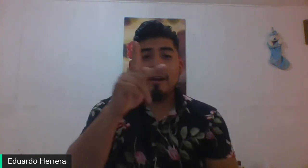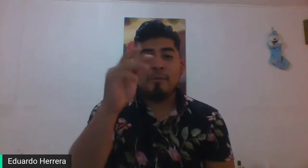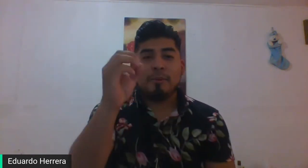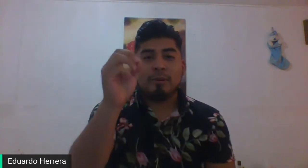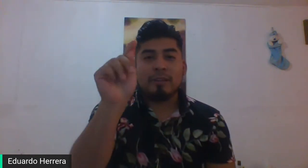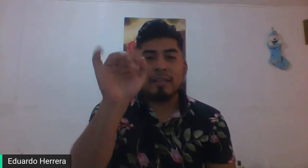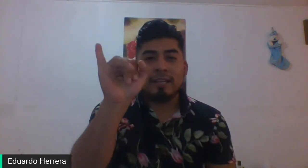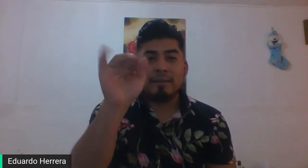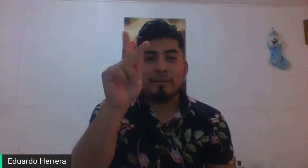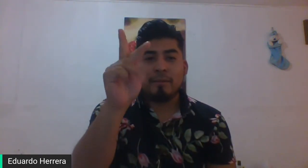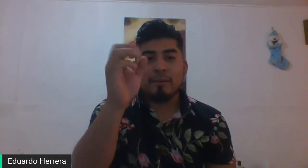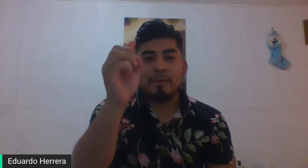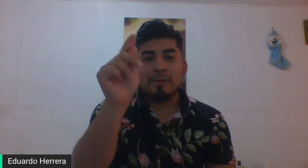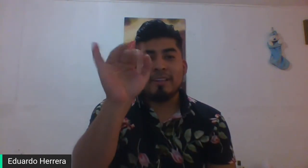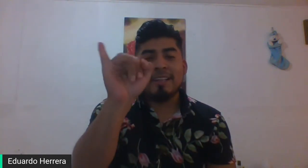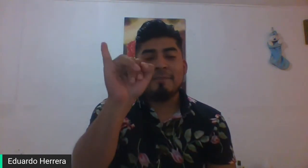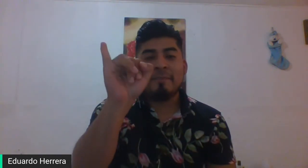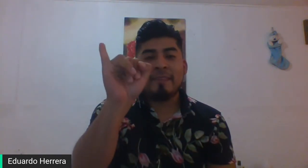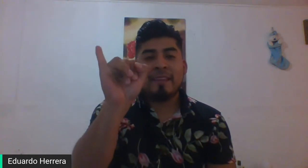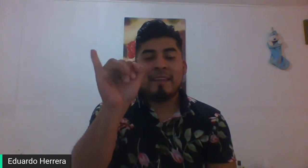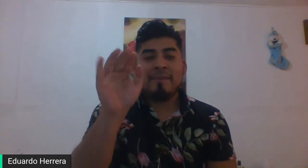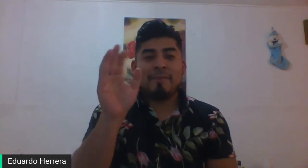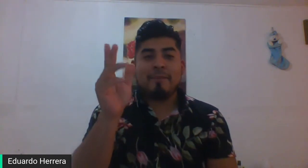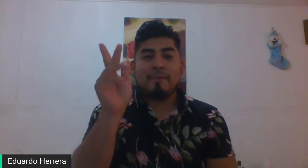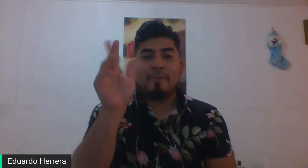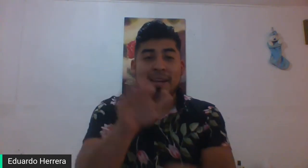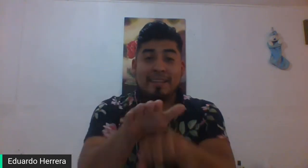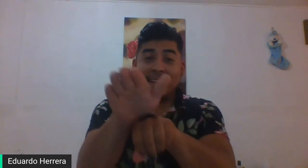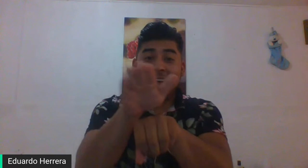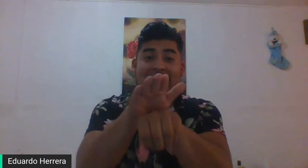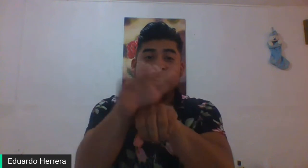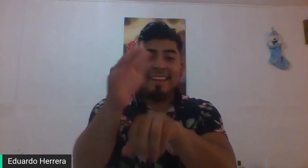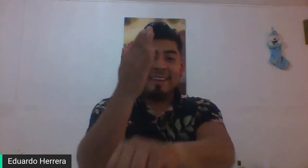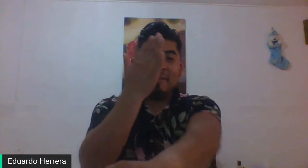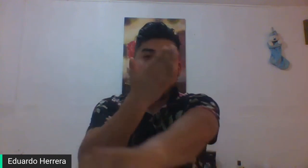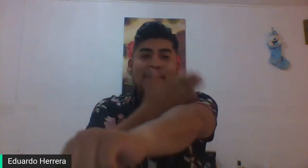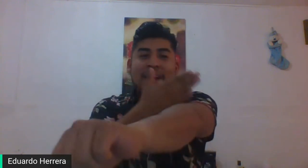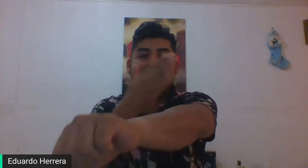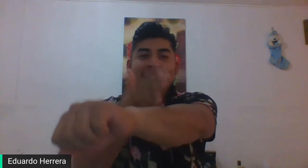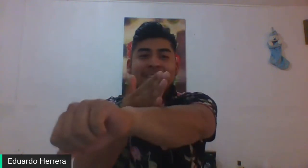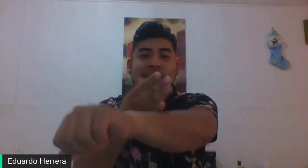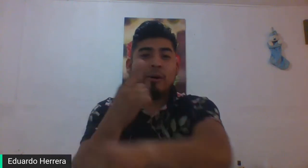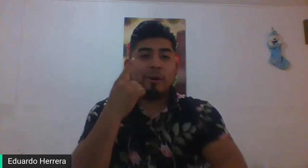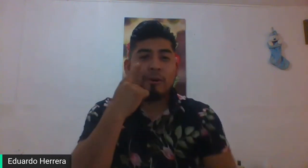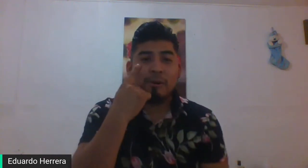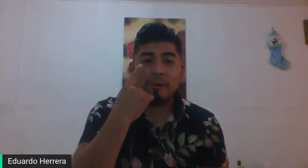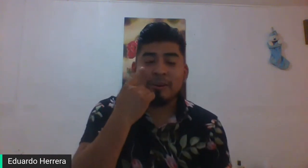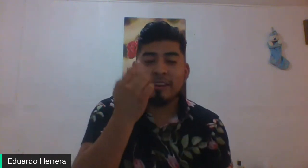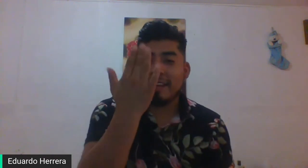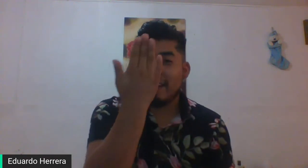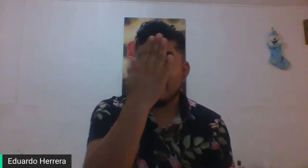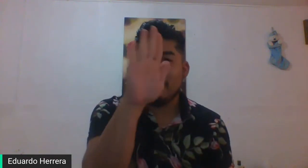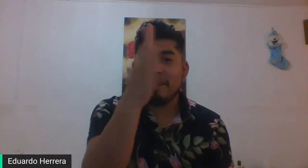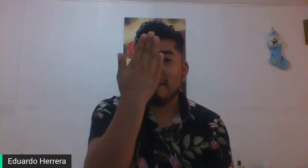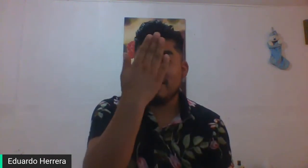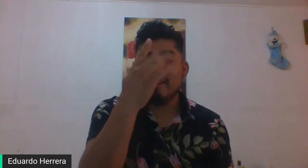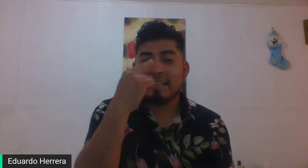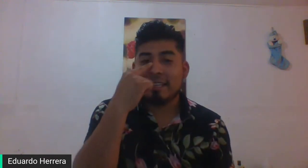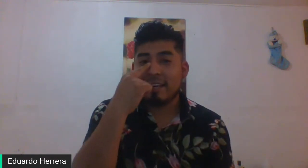Potí, potí. Pata de palo. Ojo de vidrio. Y